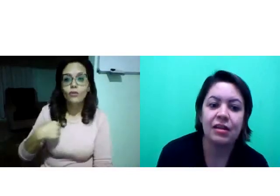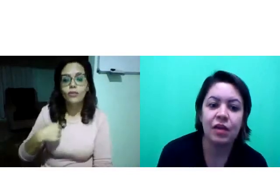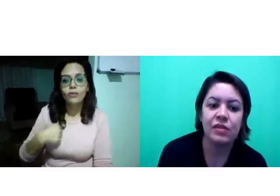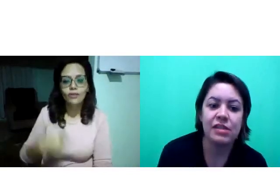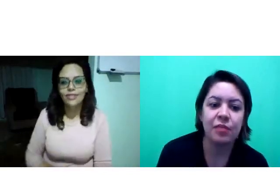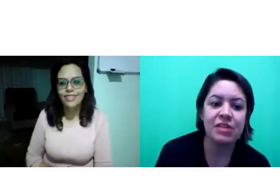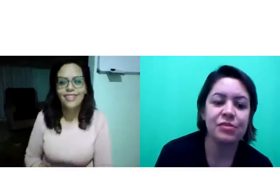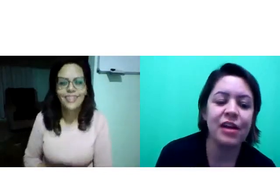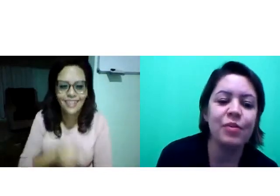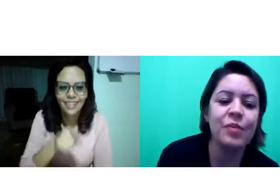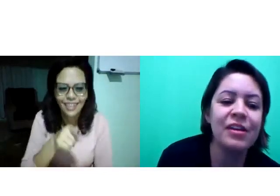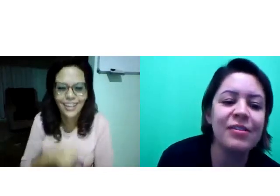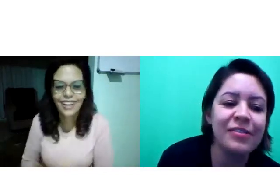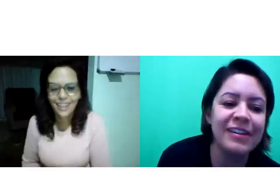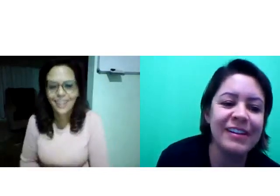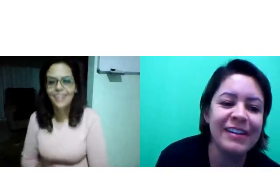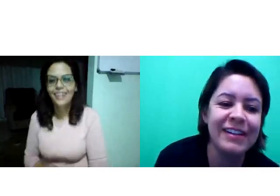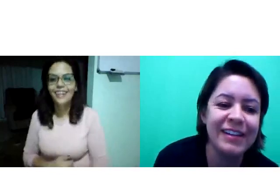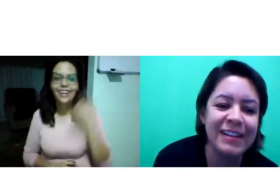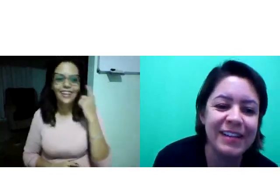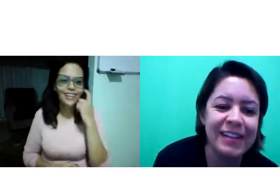quer conversar com o particular comigo?